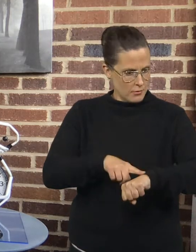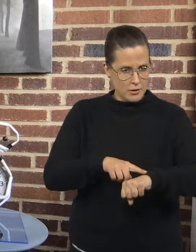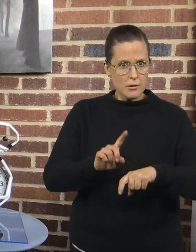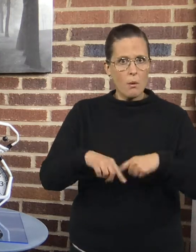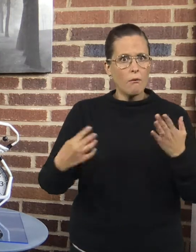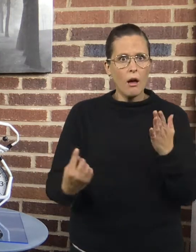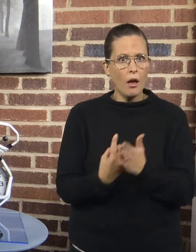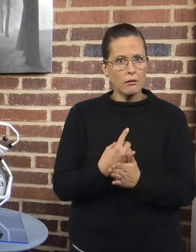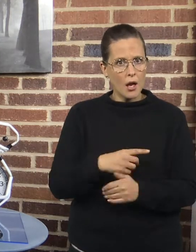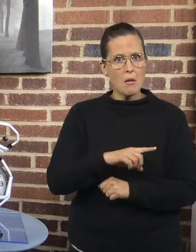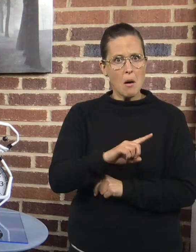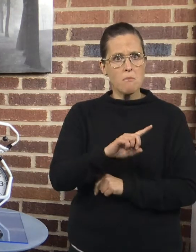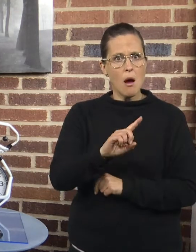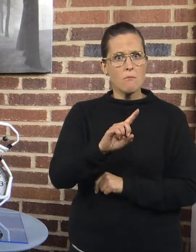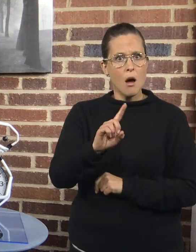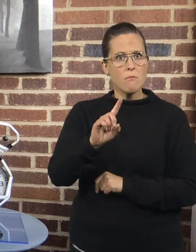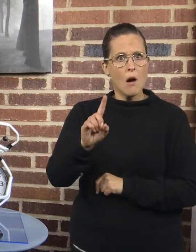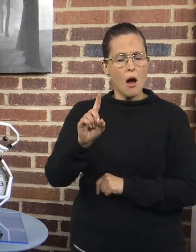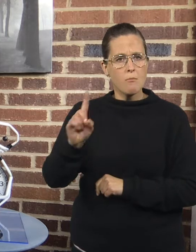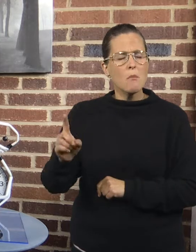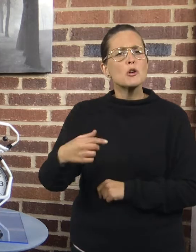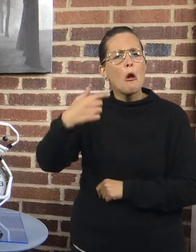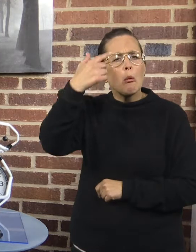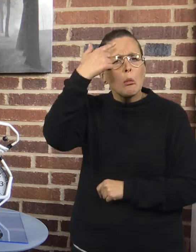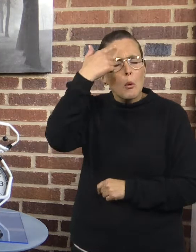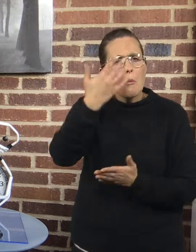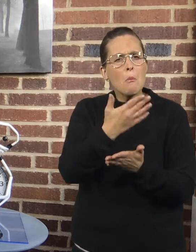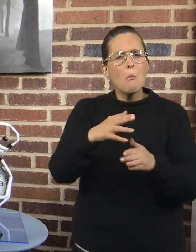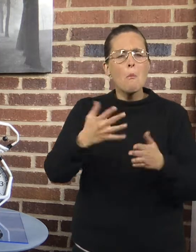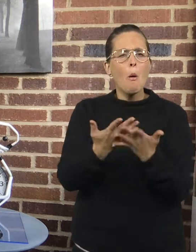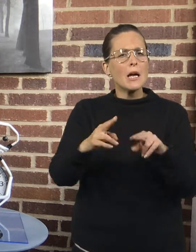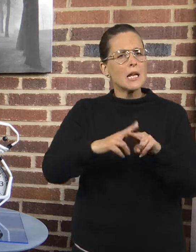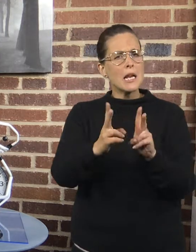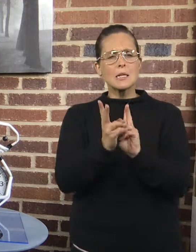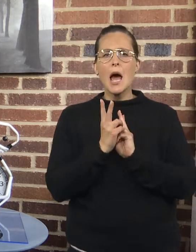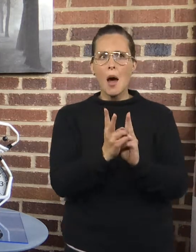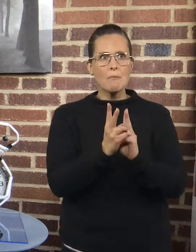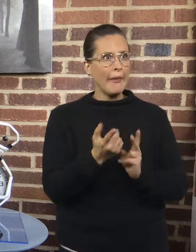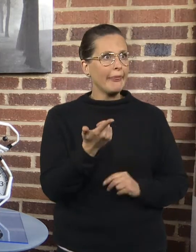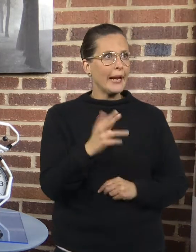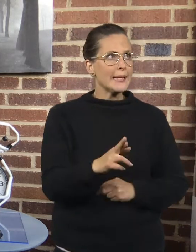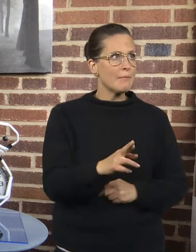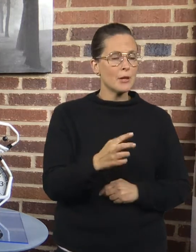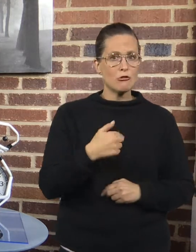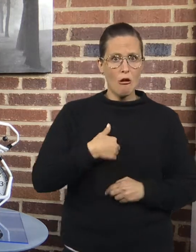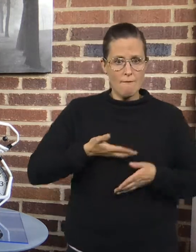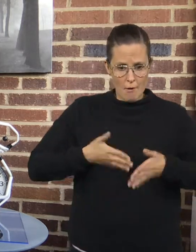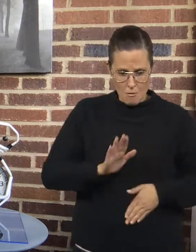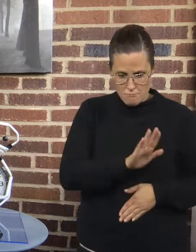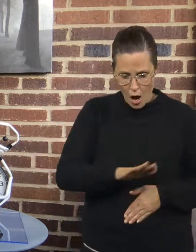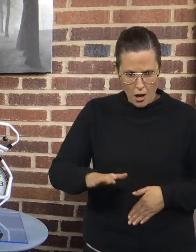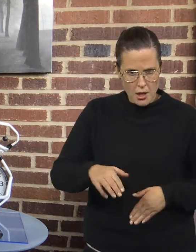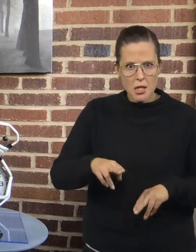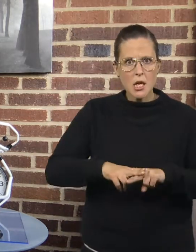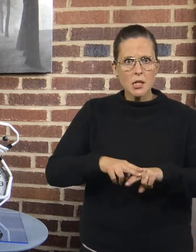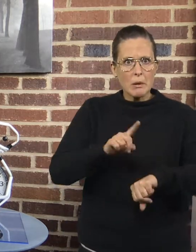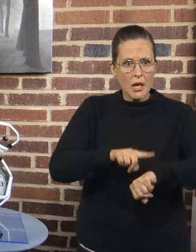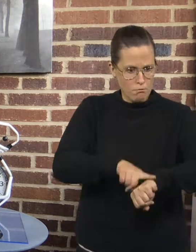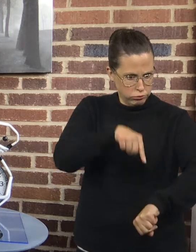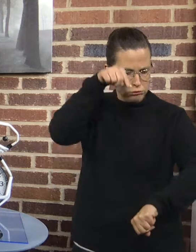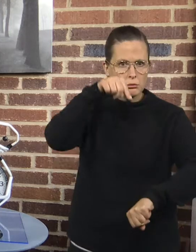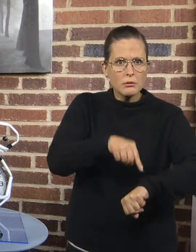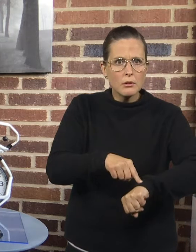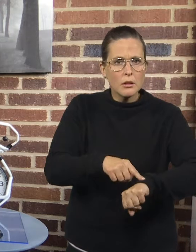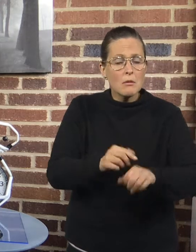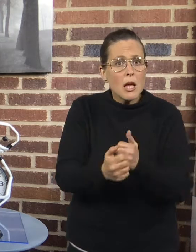klockan tickar på obönhörlige. Det här tror jag att många kan relatera till hur mycket faser jag är. Bland annat när man får barn till exempel, så känns det som